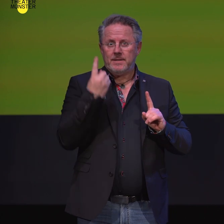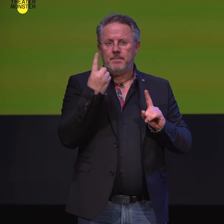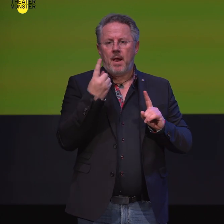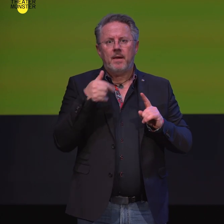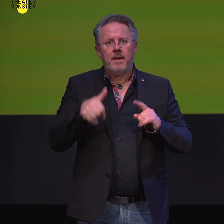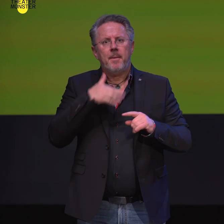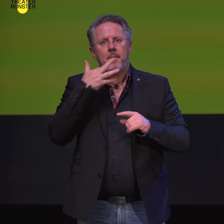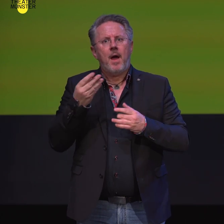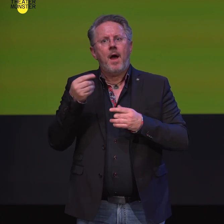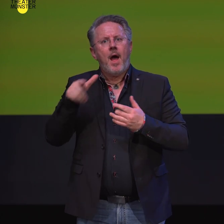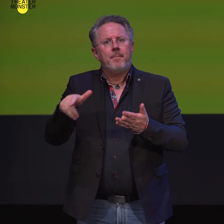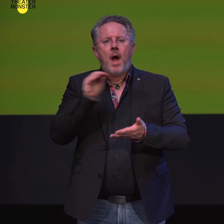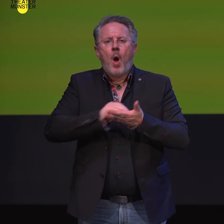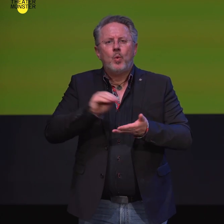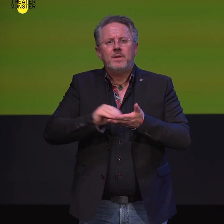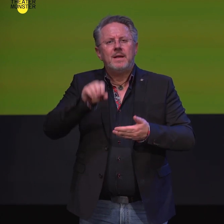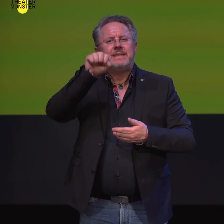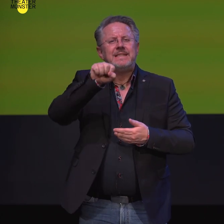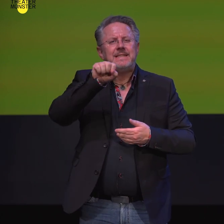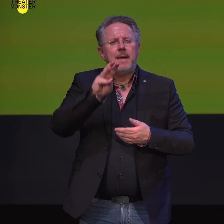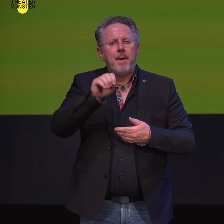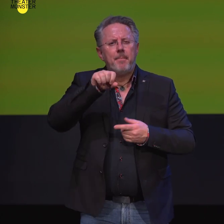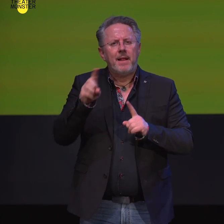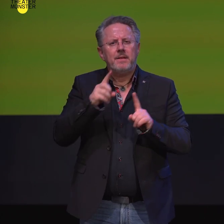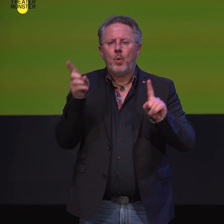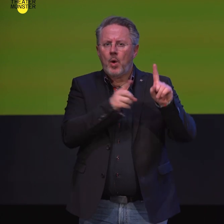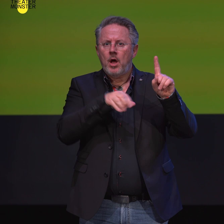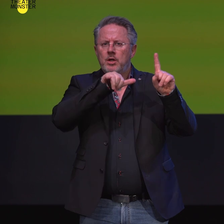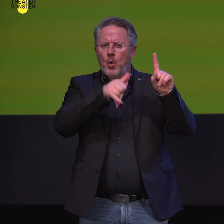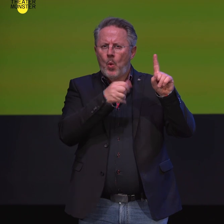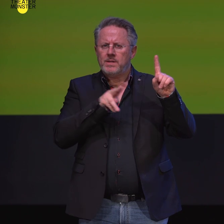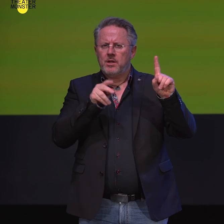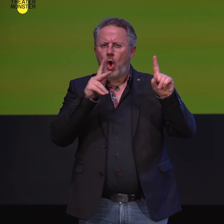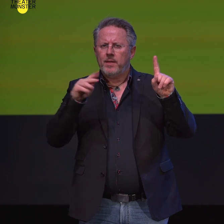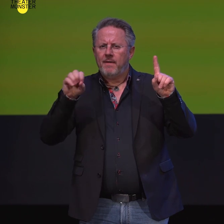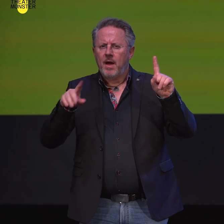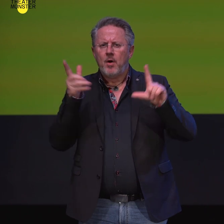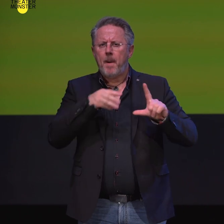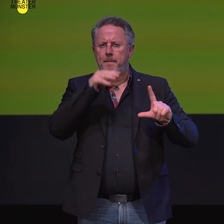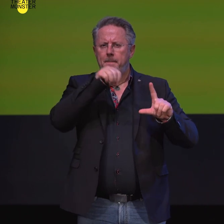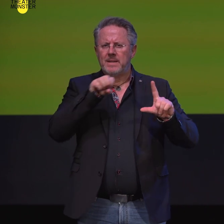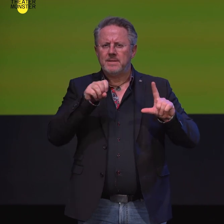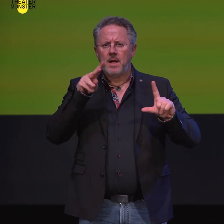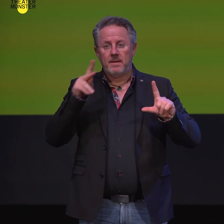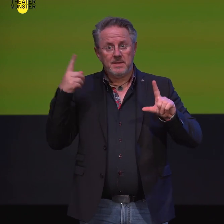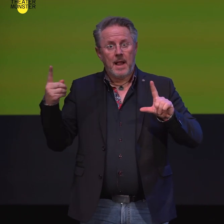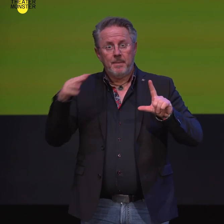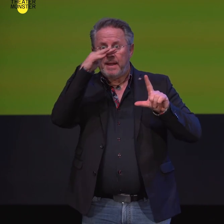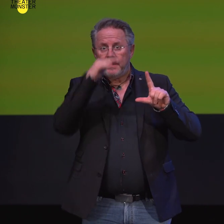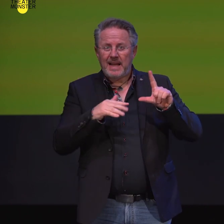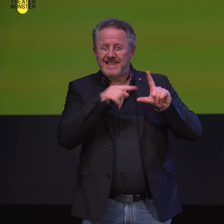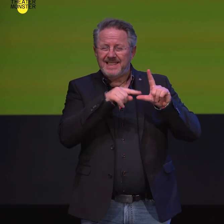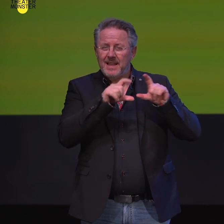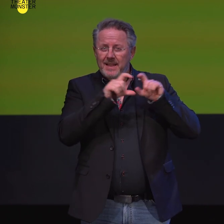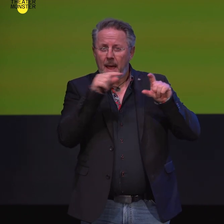ausgezeichneten Autorinnen Sivan Ben-Yishai, Miroslava Swolikova und Maren Karmes gebeten, uns Texte zu schreiben zur Orestie.